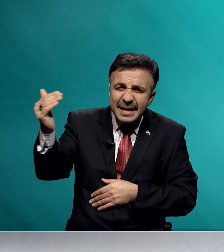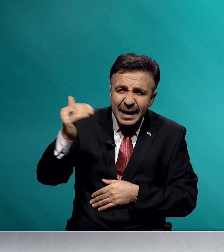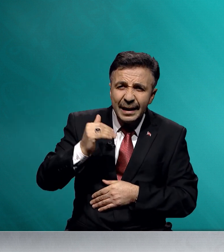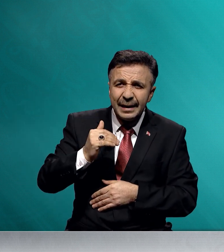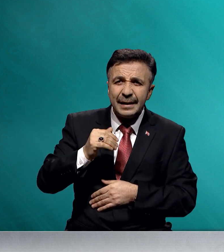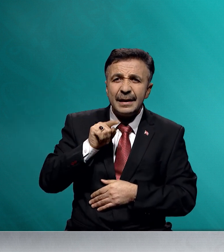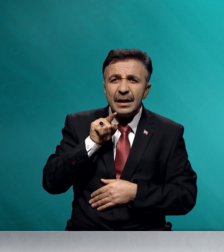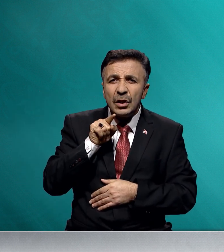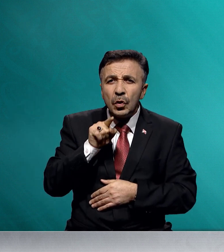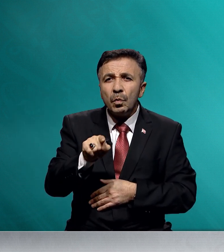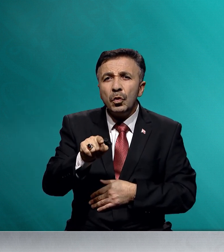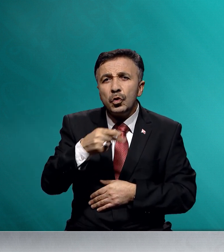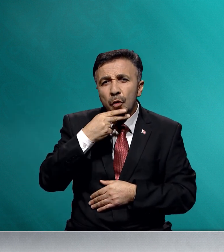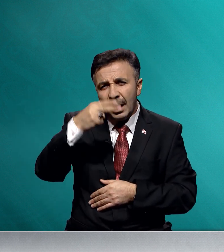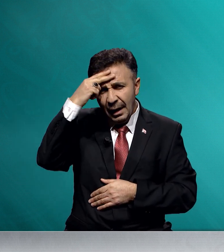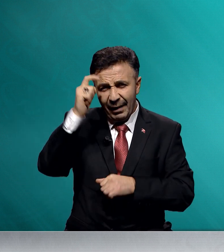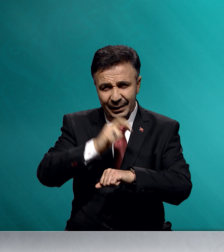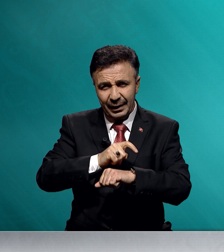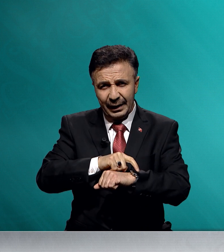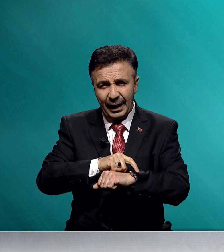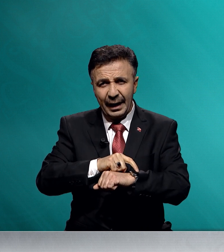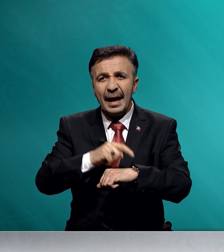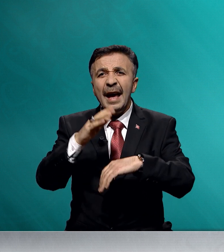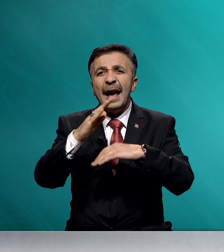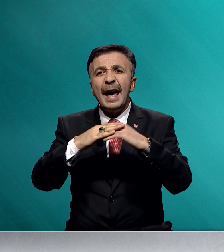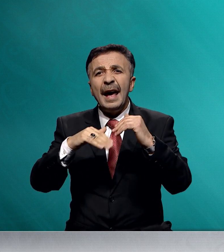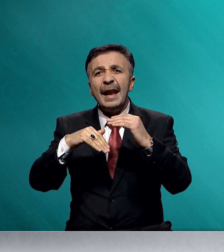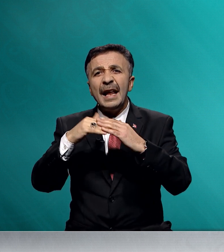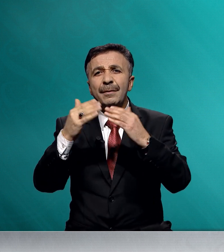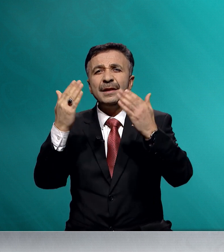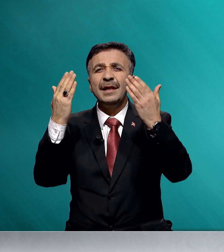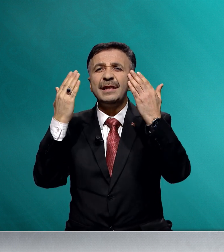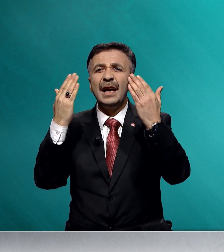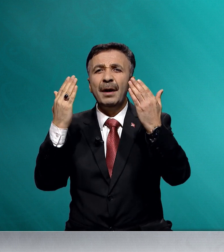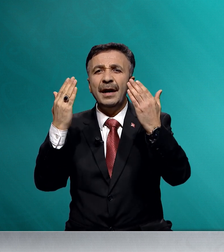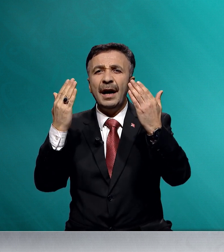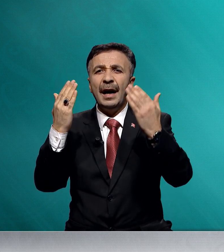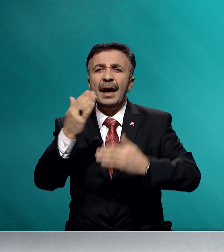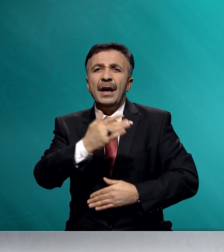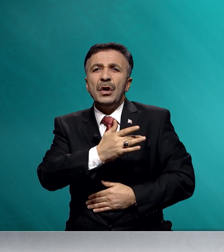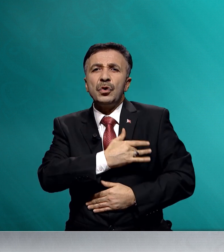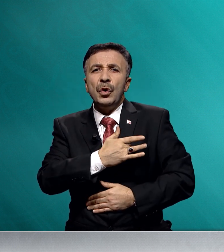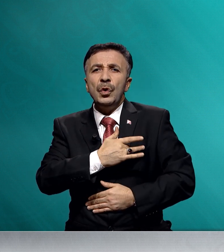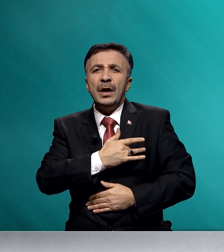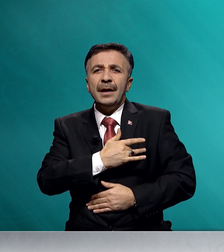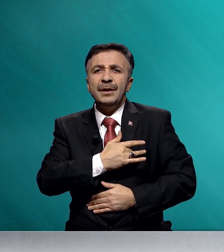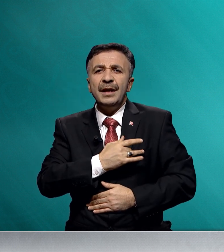geliniz bu cuma vaktinde ellerimizi semaya, gönüllerimizi